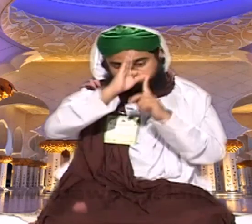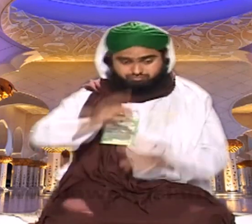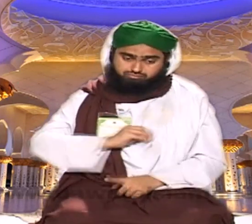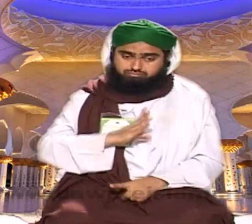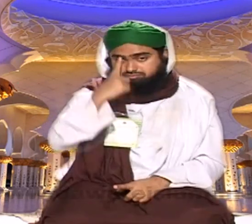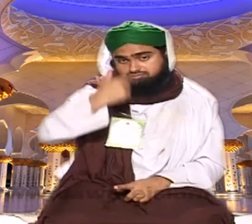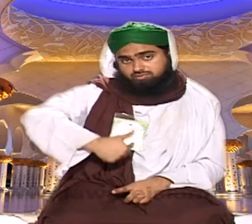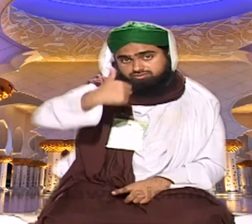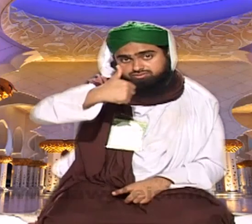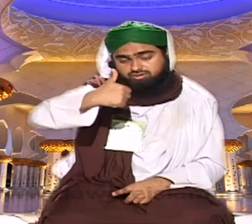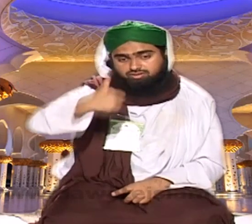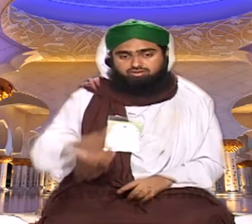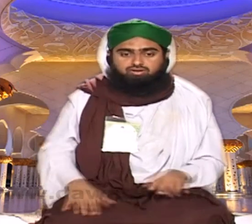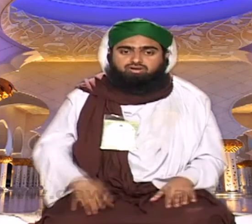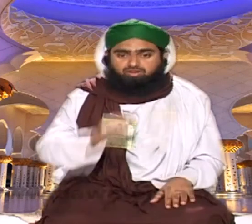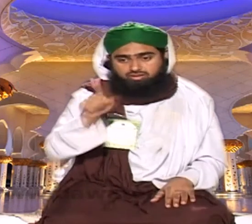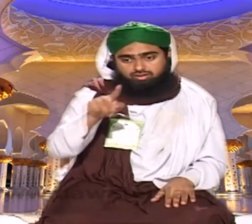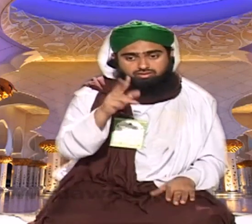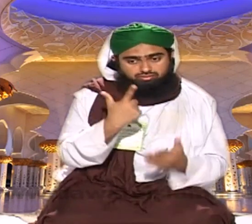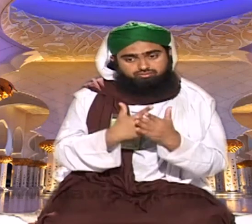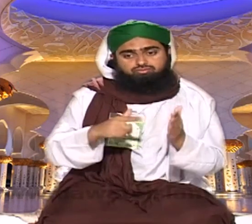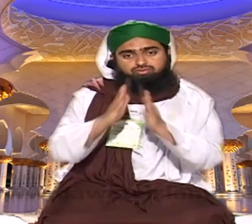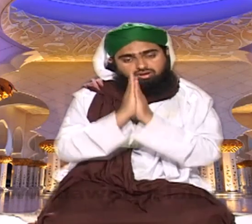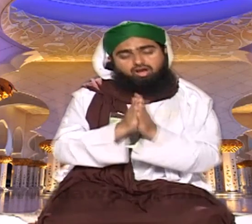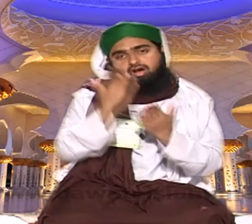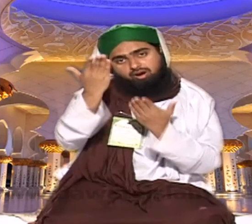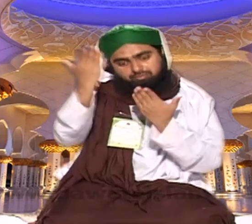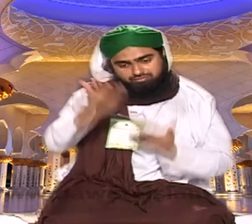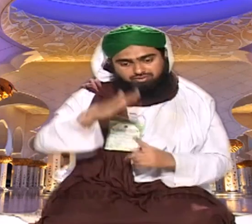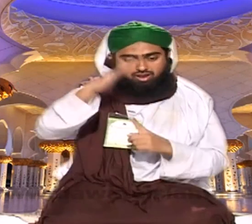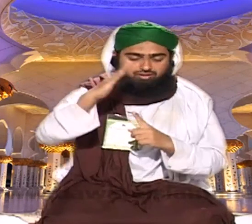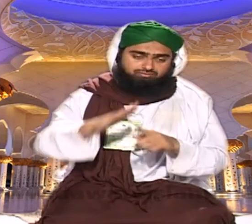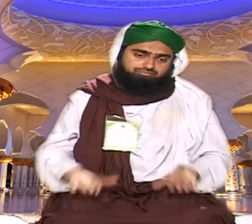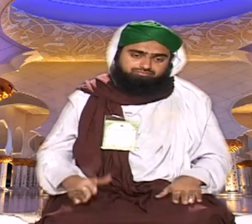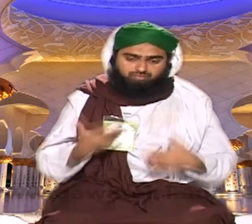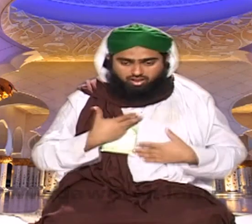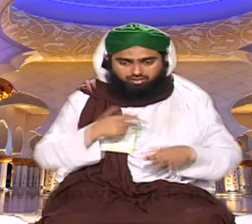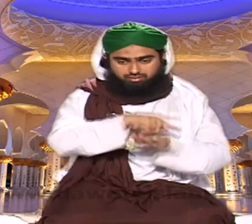یا رسول اللہ آپ بھی کرم فرمائے کہ ہماری نمازوں کی عادت پڑ جائے